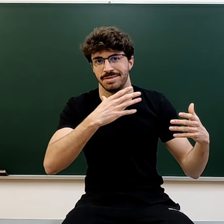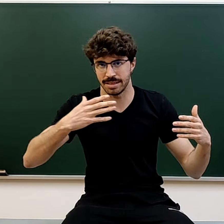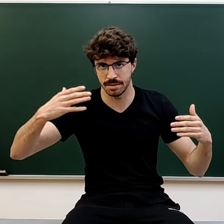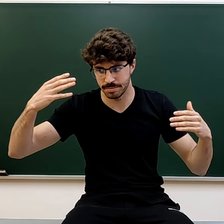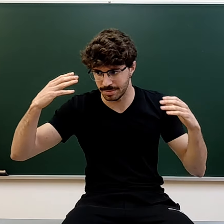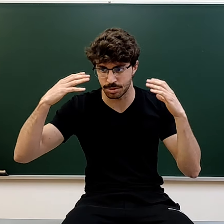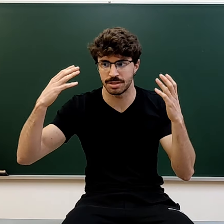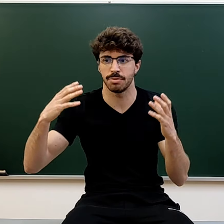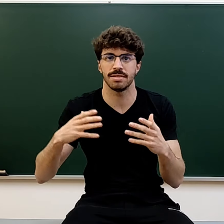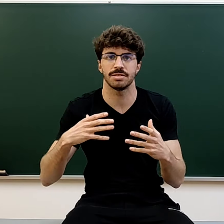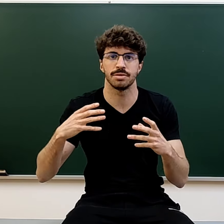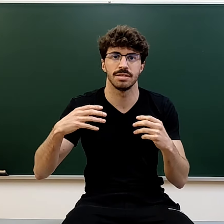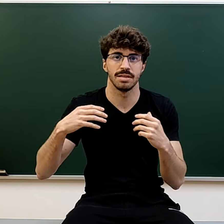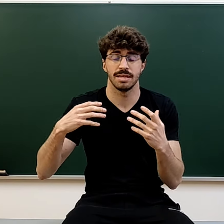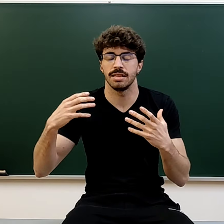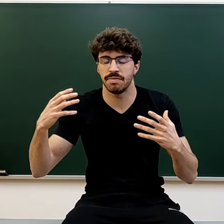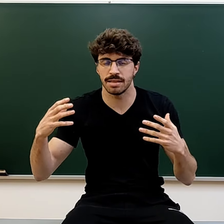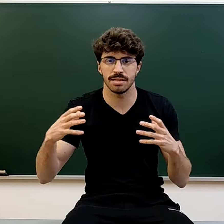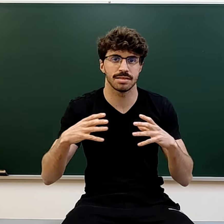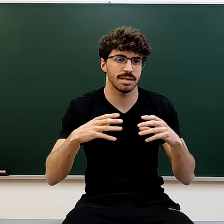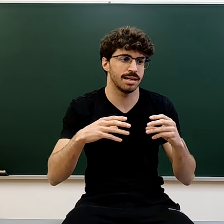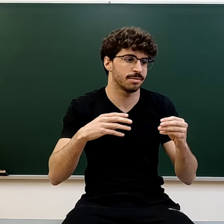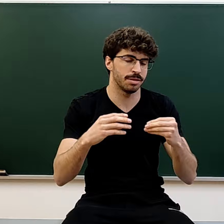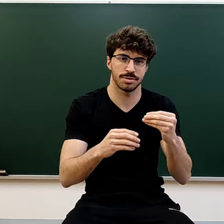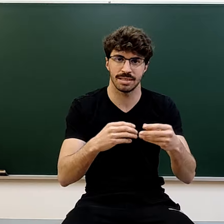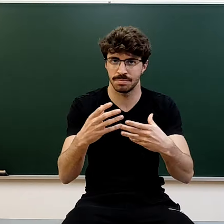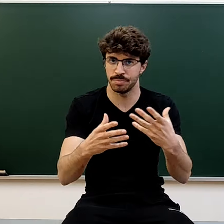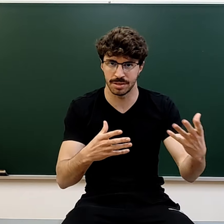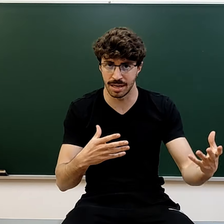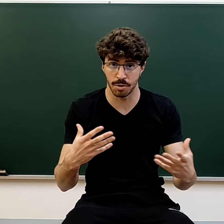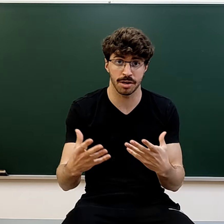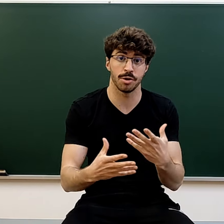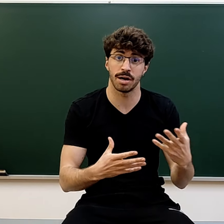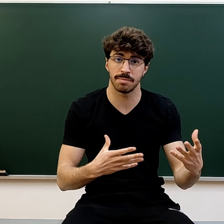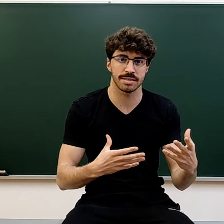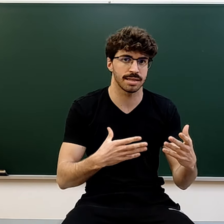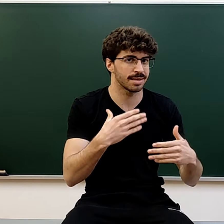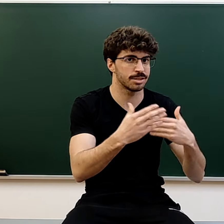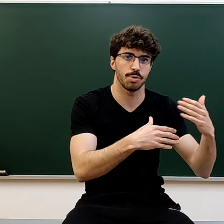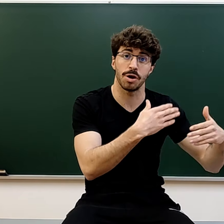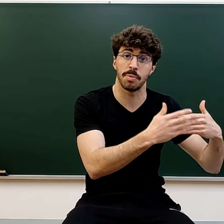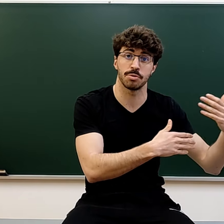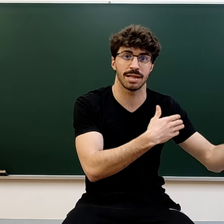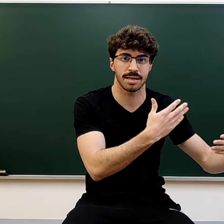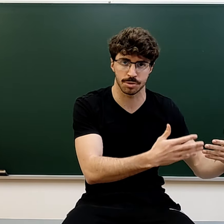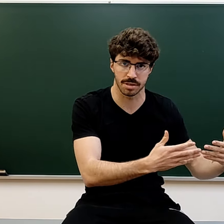sí que las consecuencias son diferentes a cuando estás en el colegio o la universidad, que es una oportunidad tras otra.